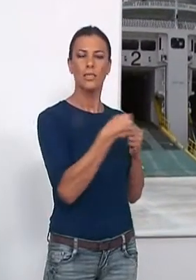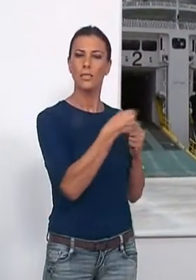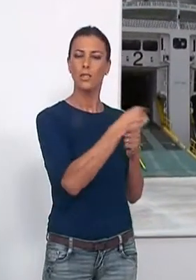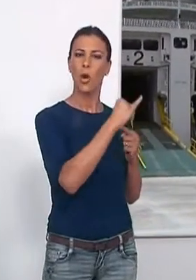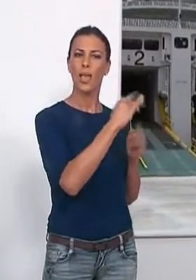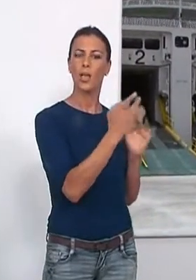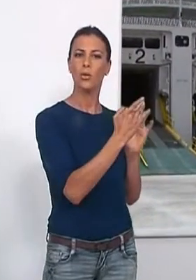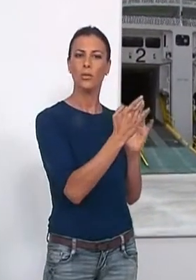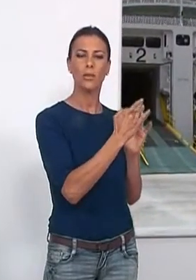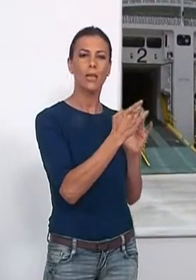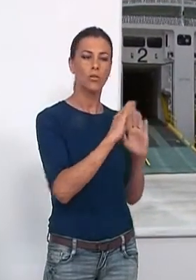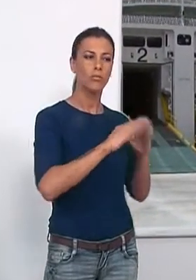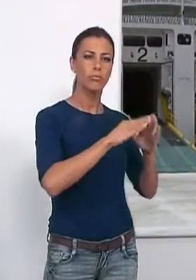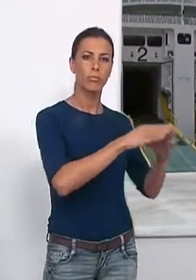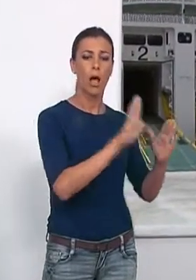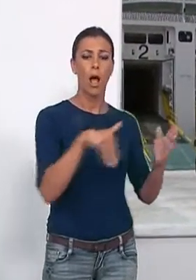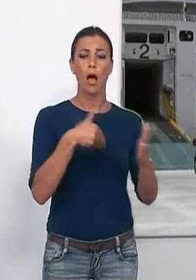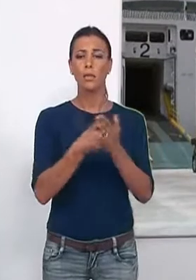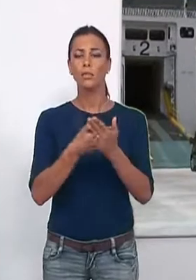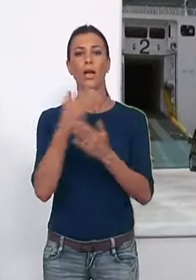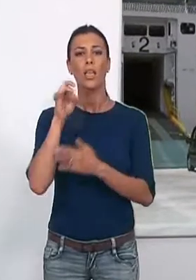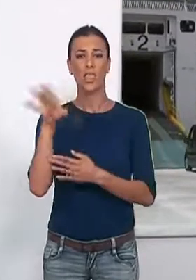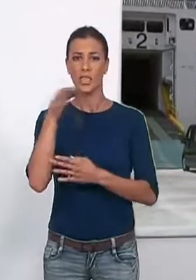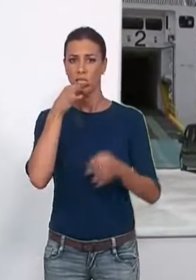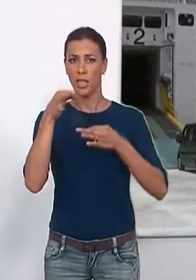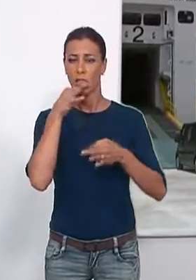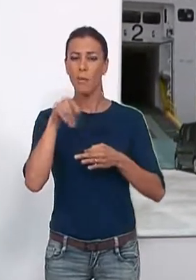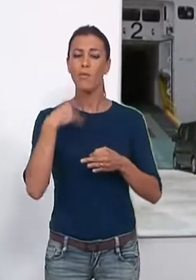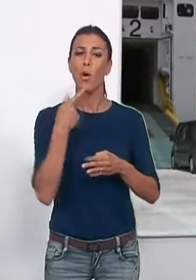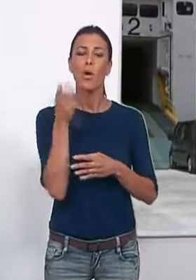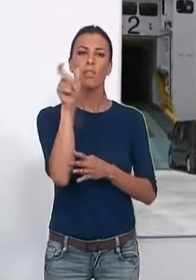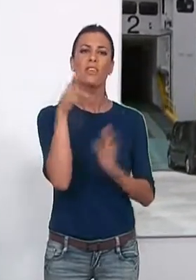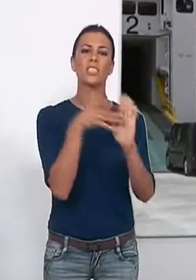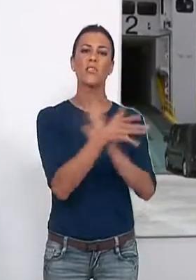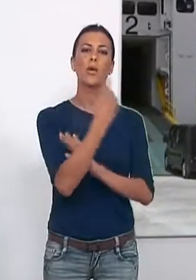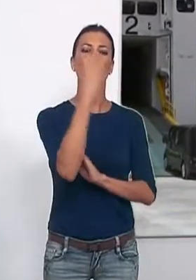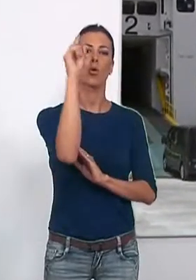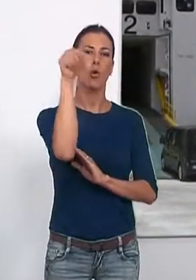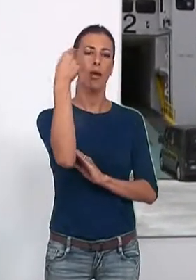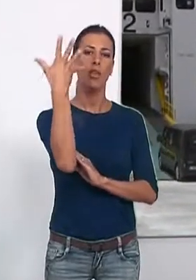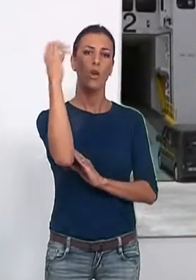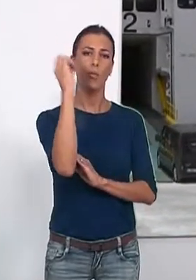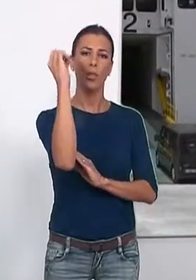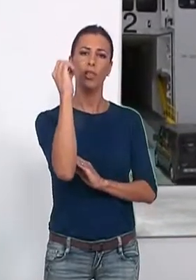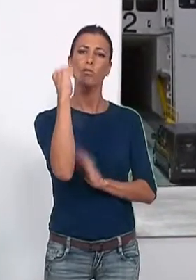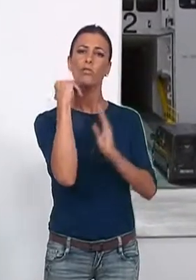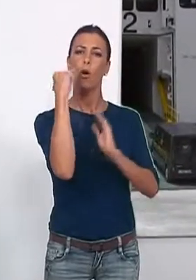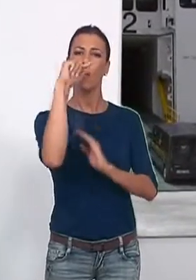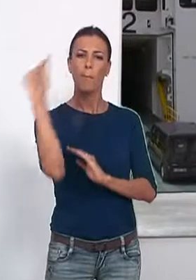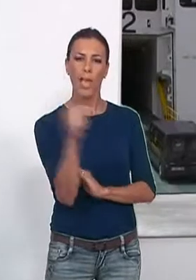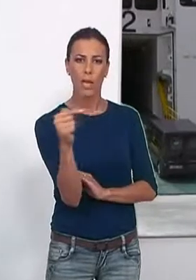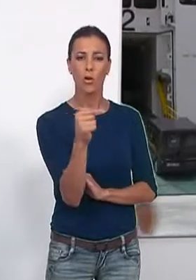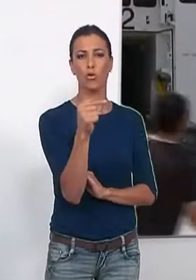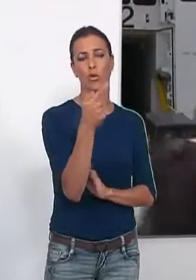del Estrecho, que se extenderá hasta el día 15 de septiembre, una cifra que supone un 1,5% menos